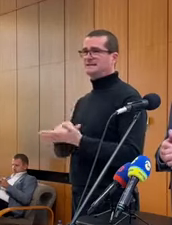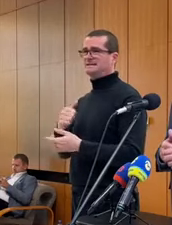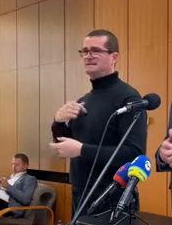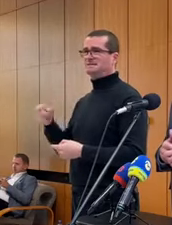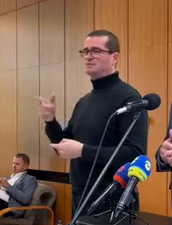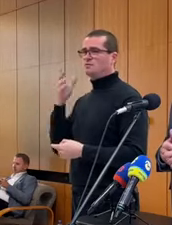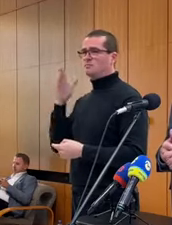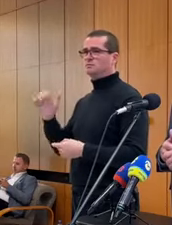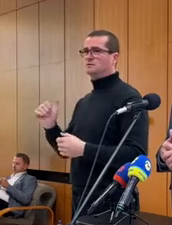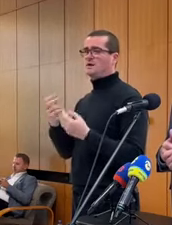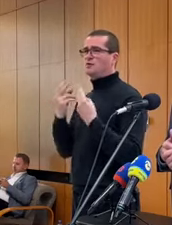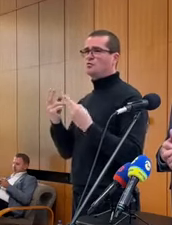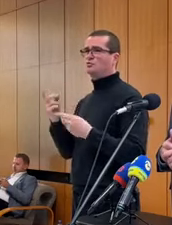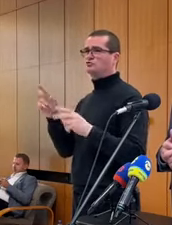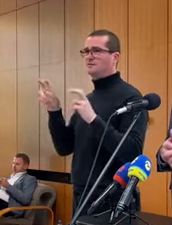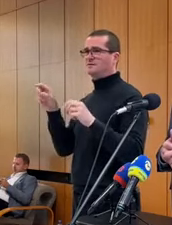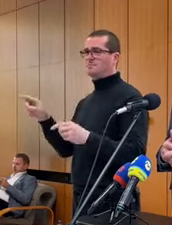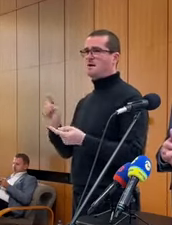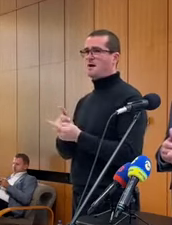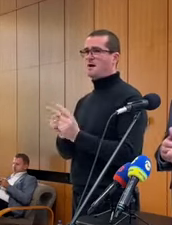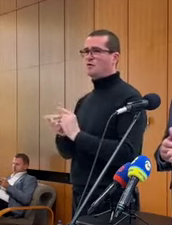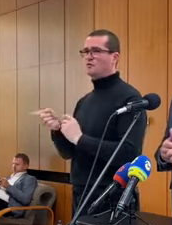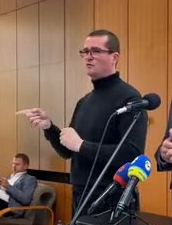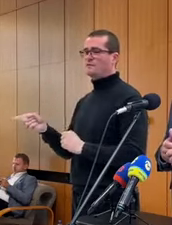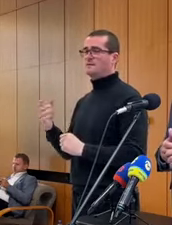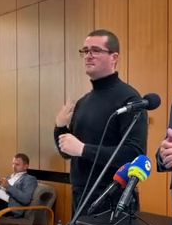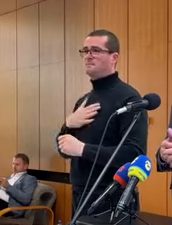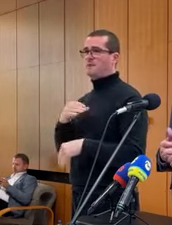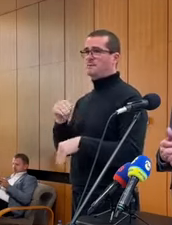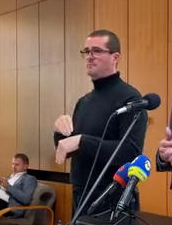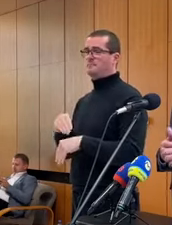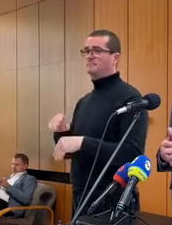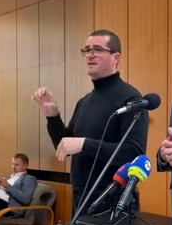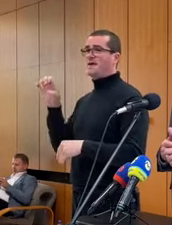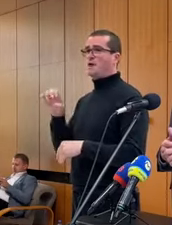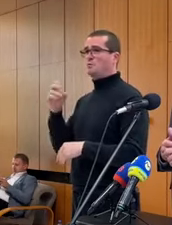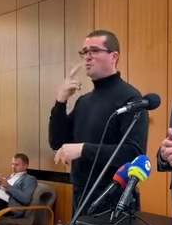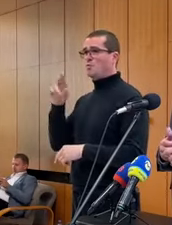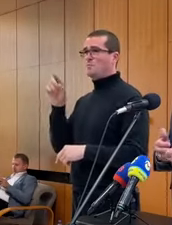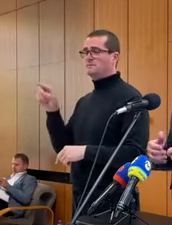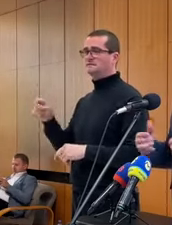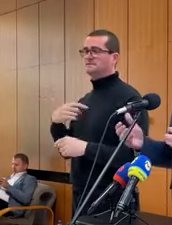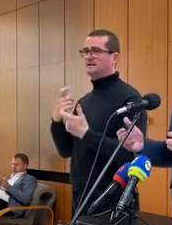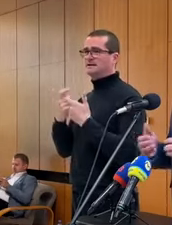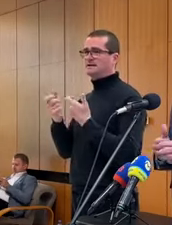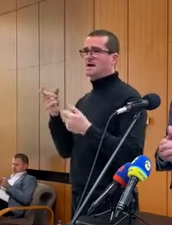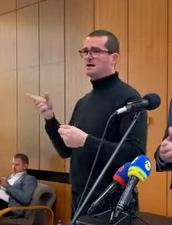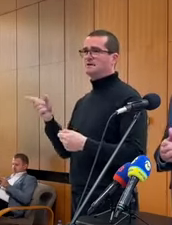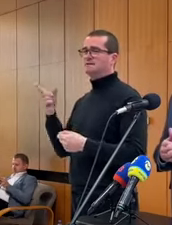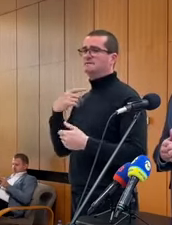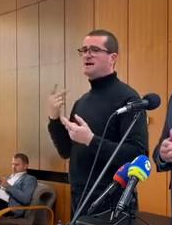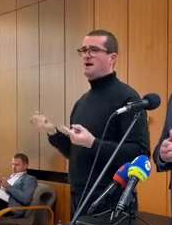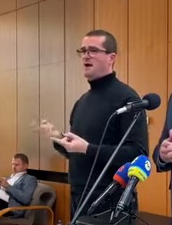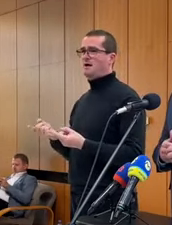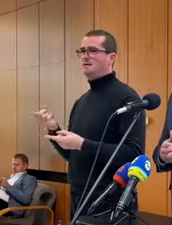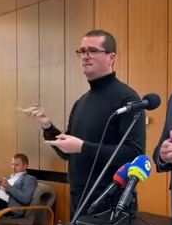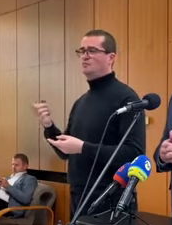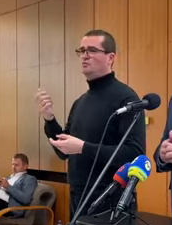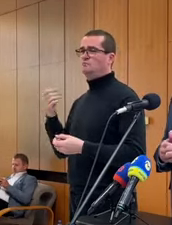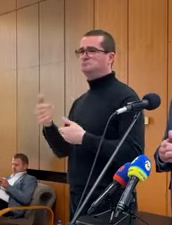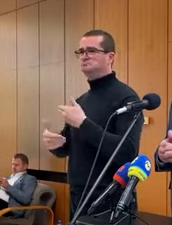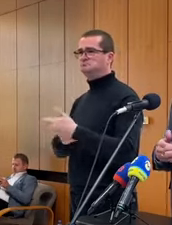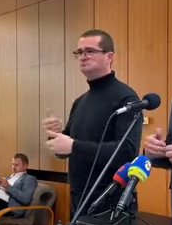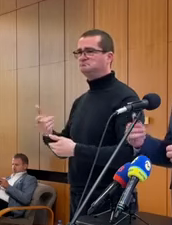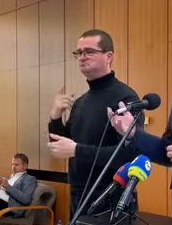toto bude najdôležitejšiu témou tých rokování. Máme avizované aj z Európskej komisie, kde samozrejme sa aktivujú určité